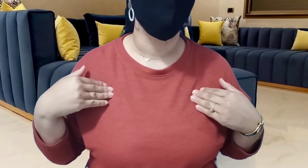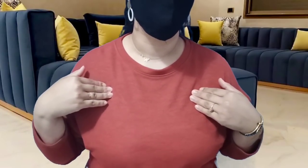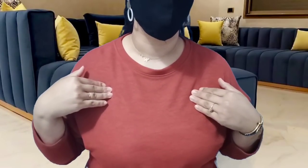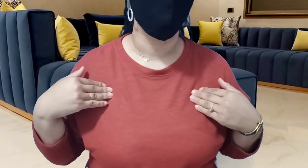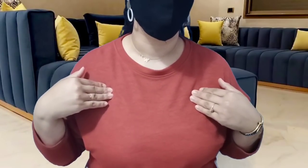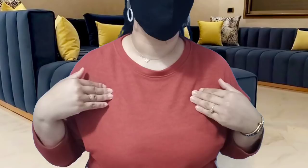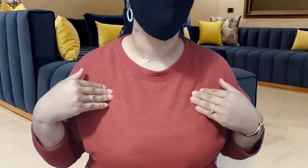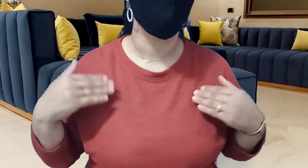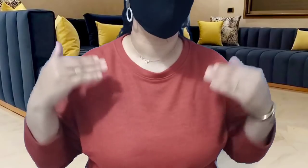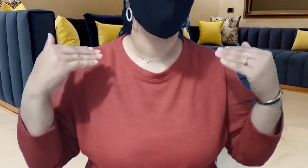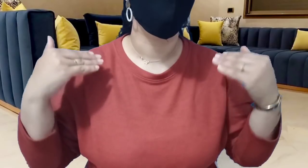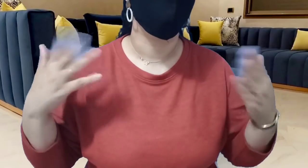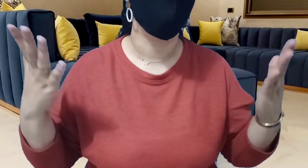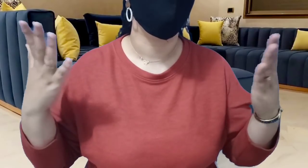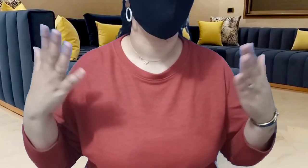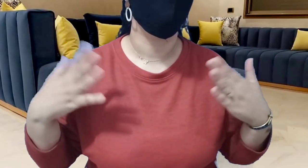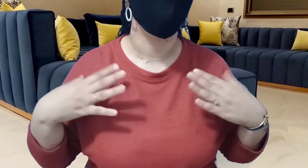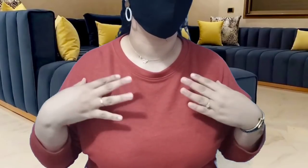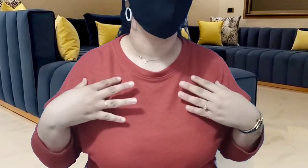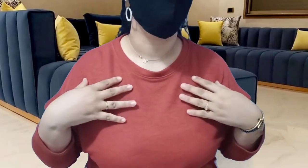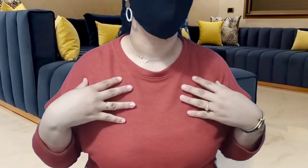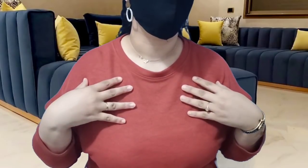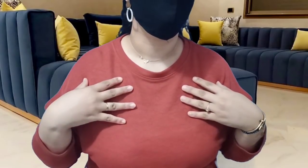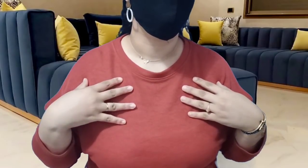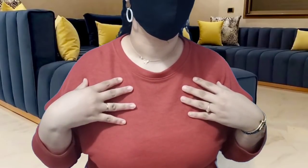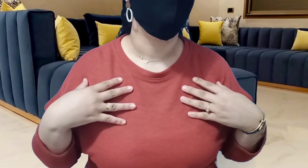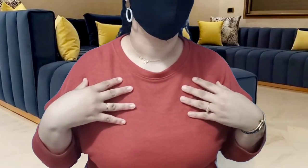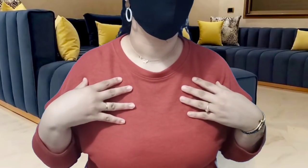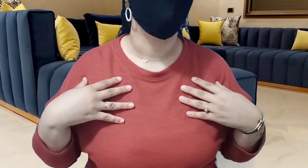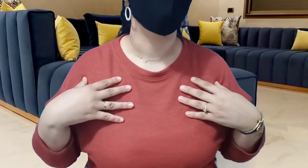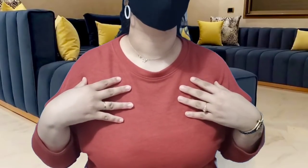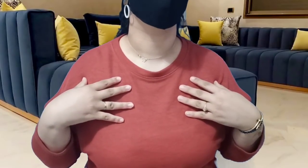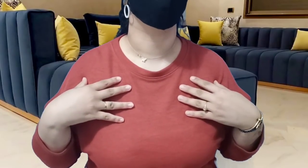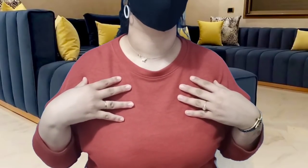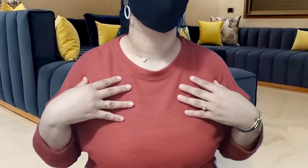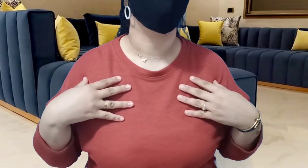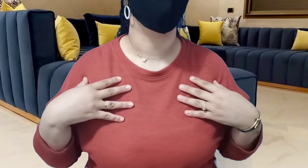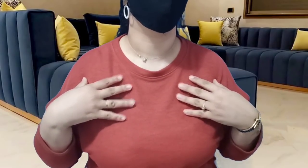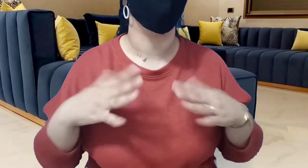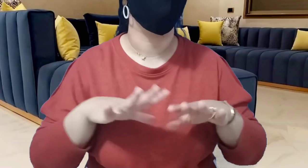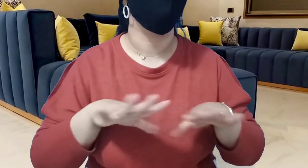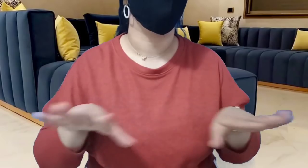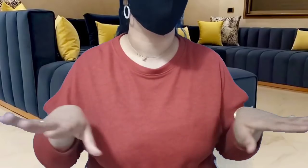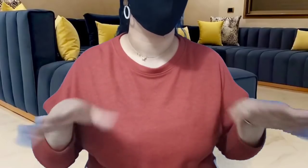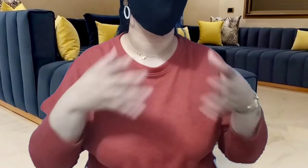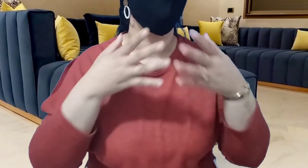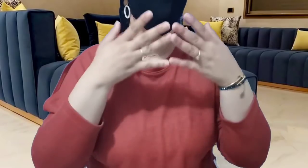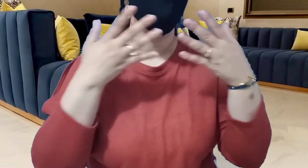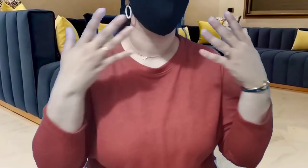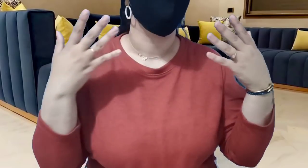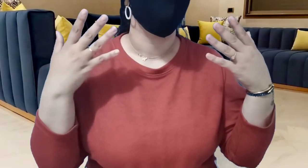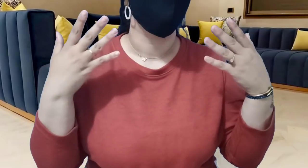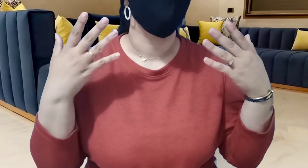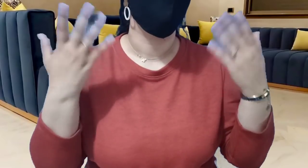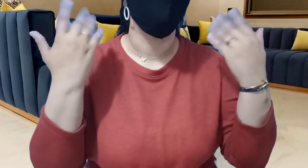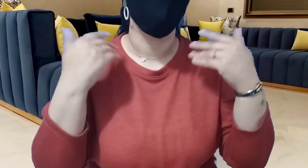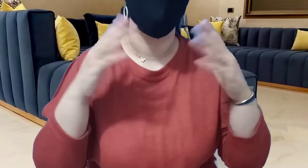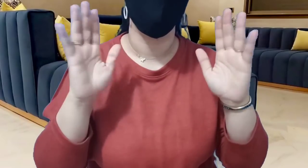وغير لاح الفيديو ذاك المصدي ديال السنان السنان وقع مخزين وتشوفوا الغنم مطرعا